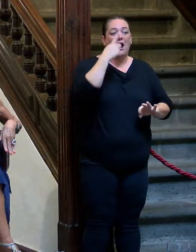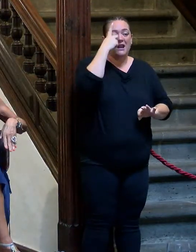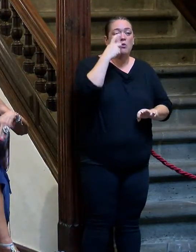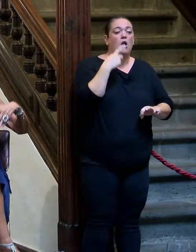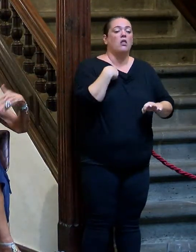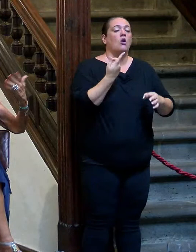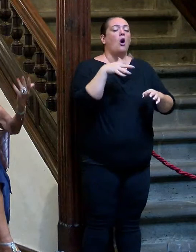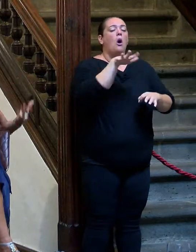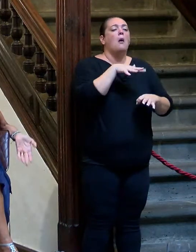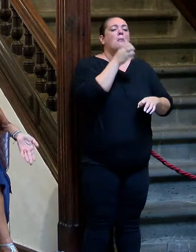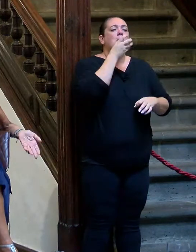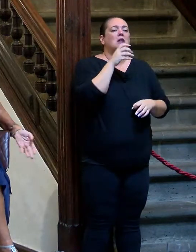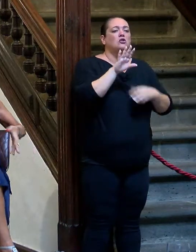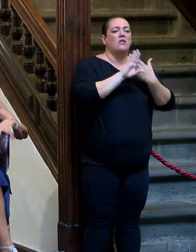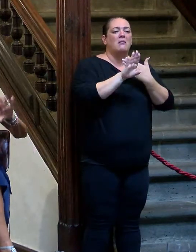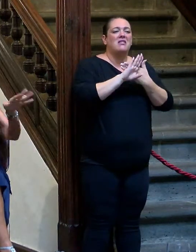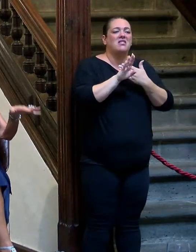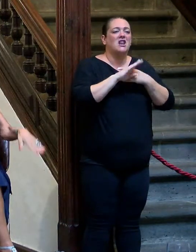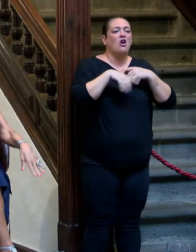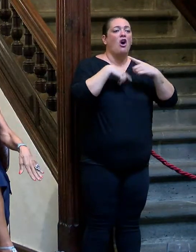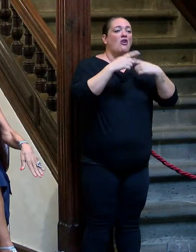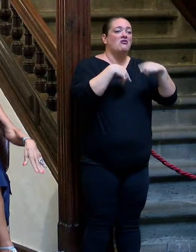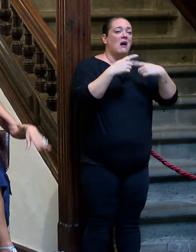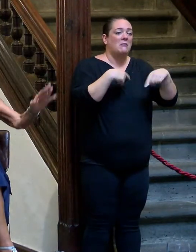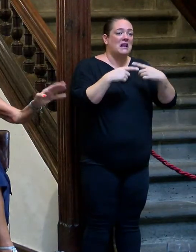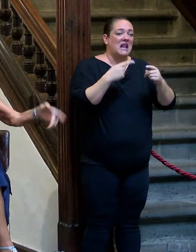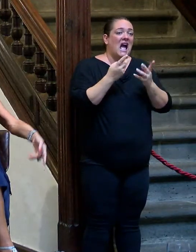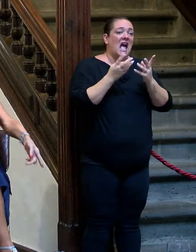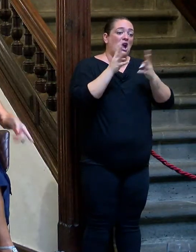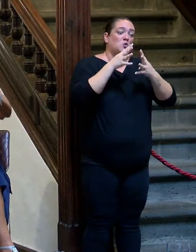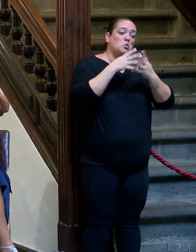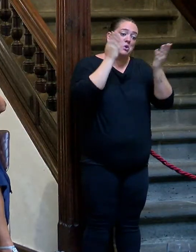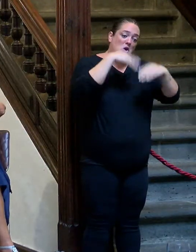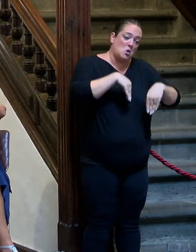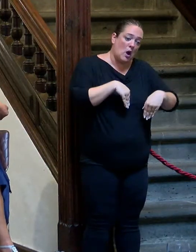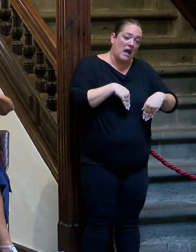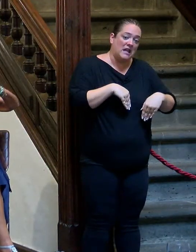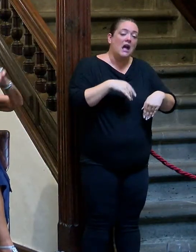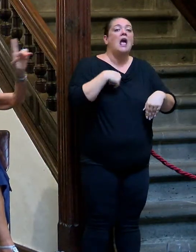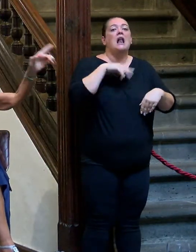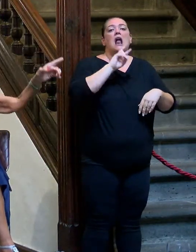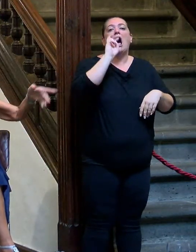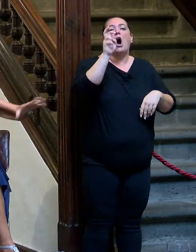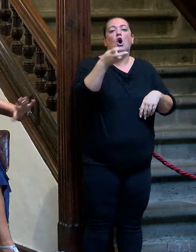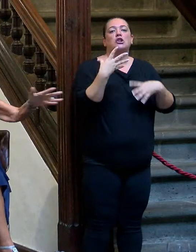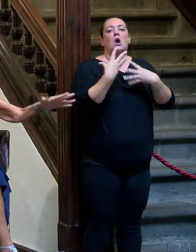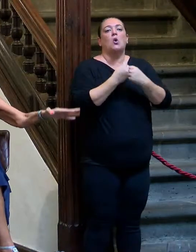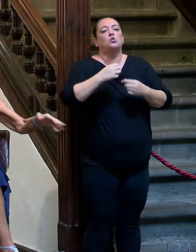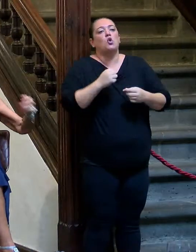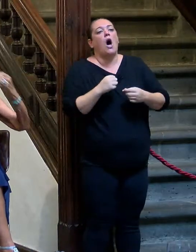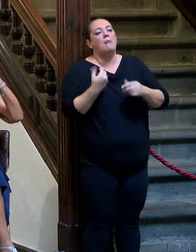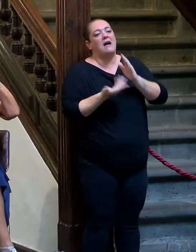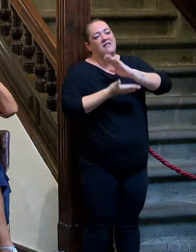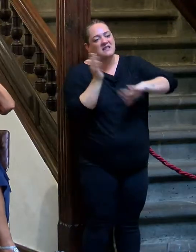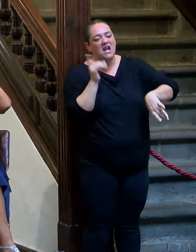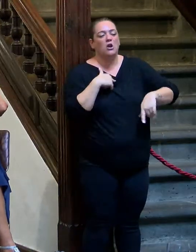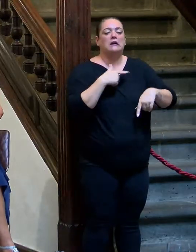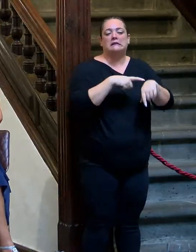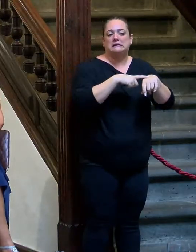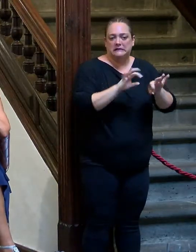vecinos, era una familia desestructurada, eso que se llamaba ahora desestructurada, entonces, esa se ha ido con un querido, la otra no sé cuánto, lo típico.